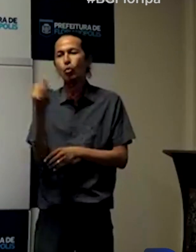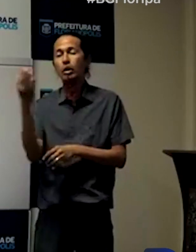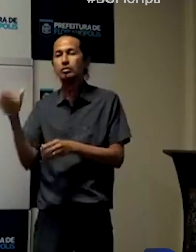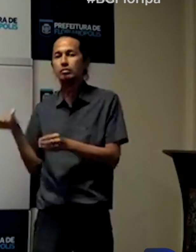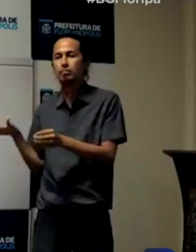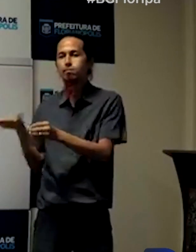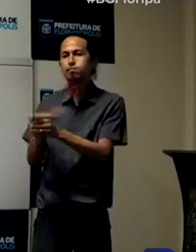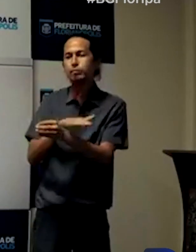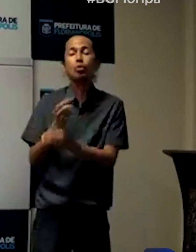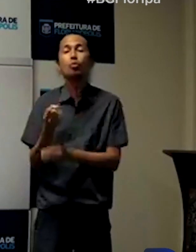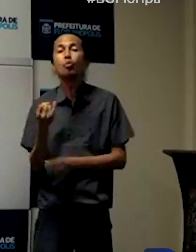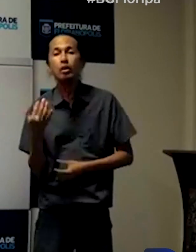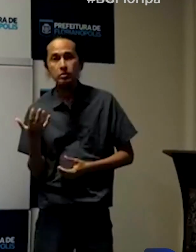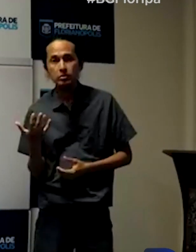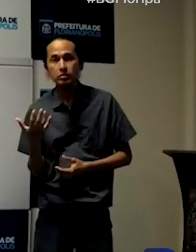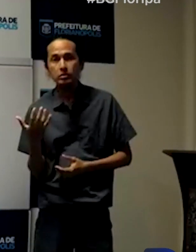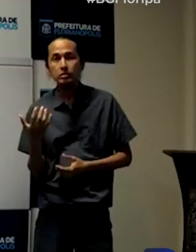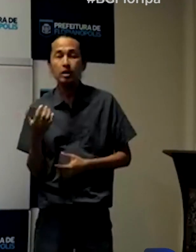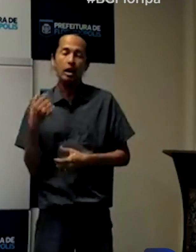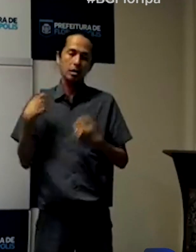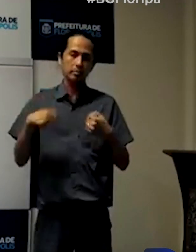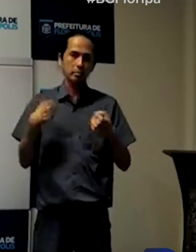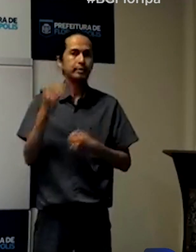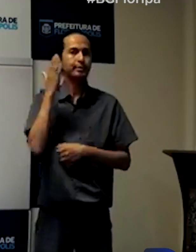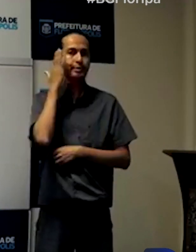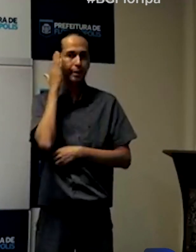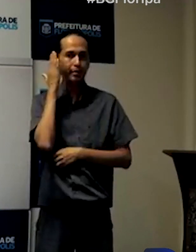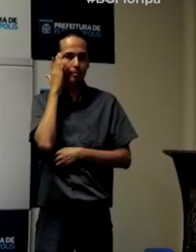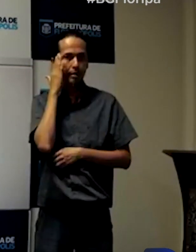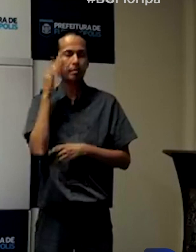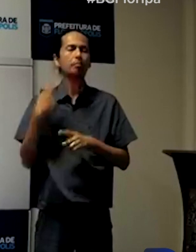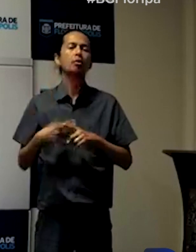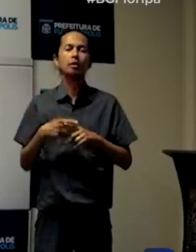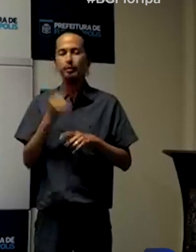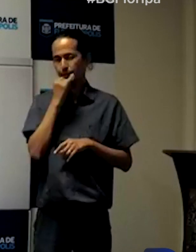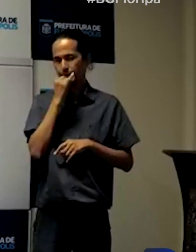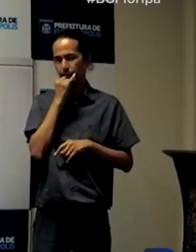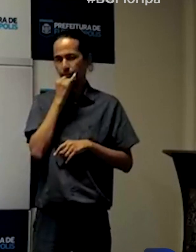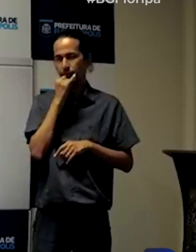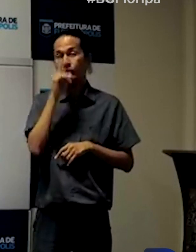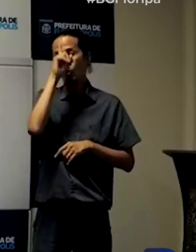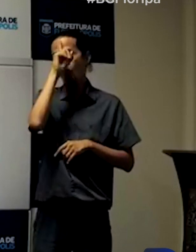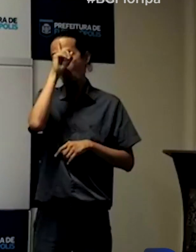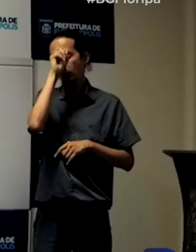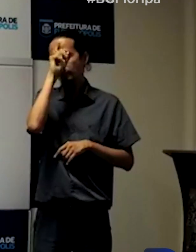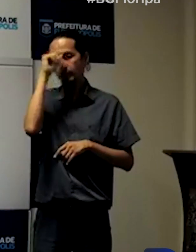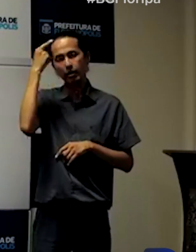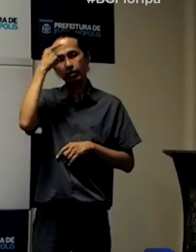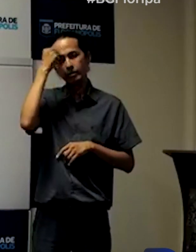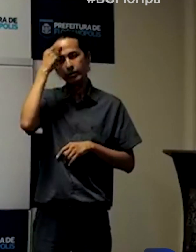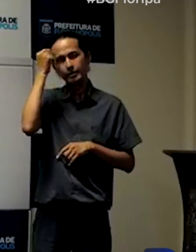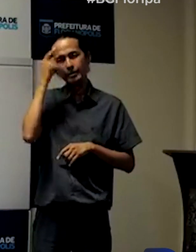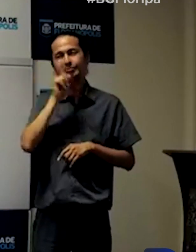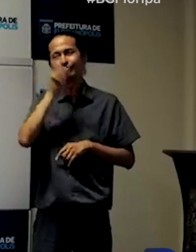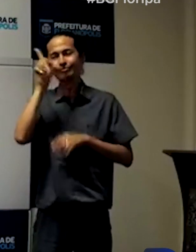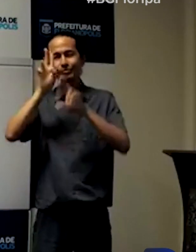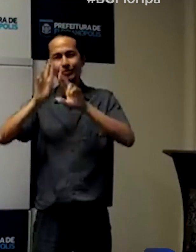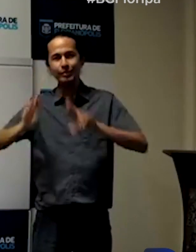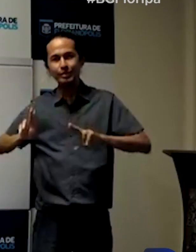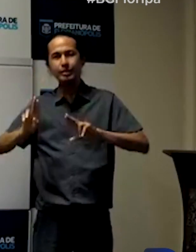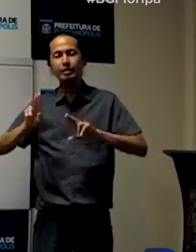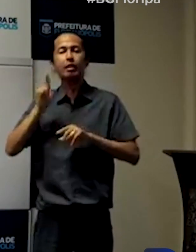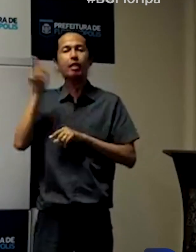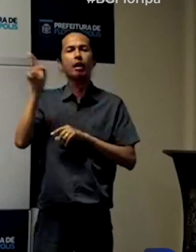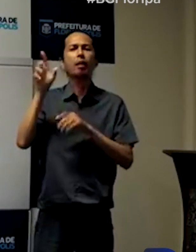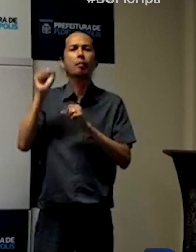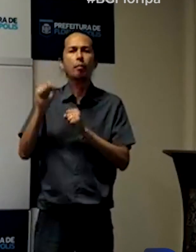levando em conta isso por quê? Porque um leito, por exemplo, do hospital universitário que fica em Florianópolis também pode receber